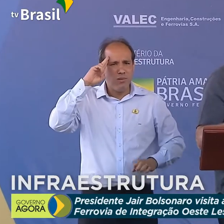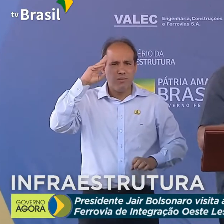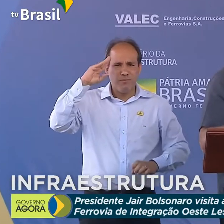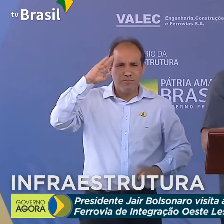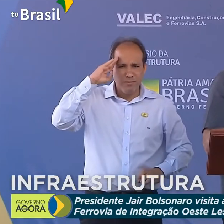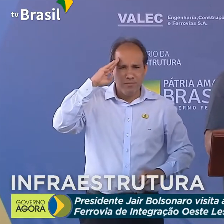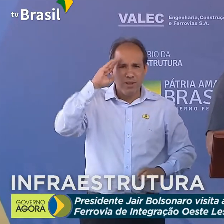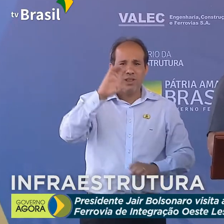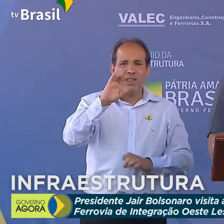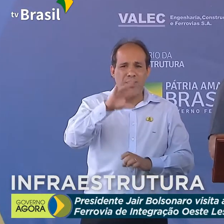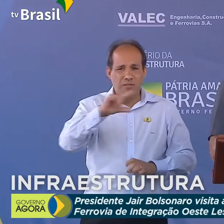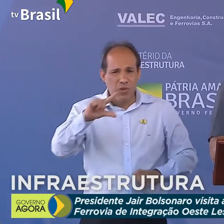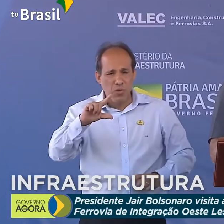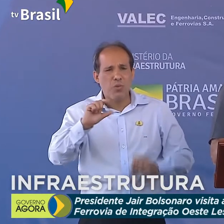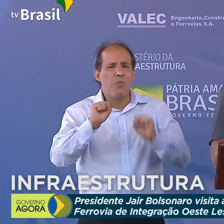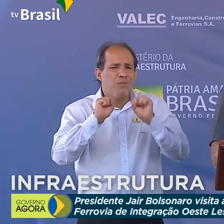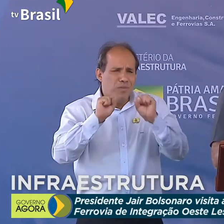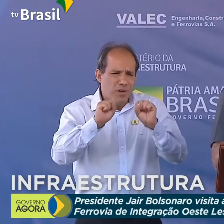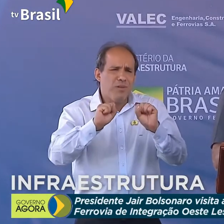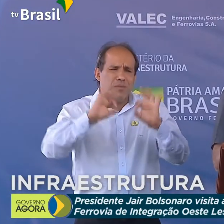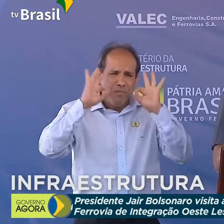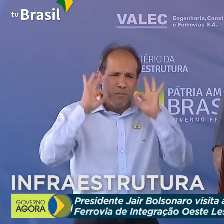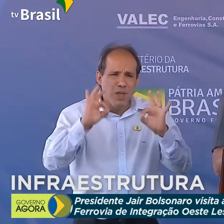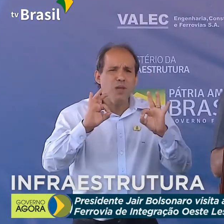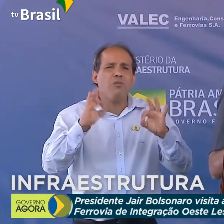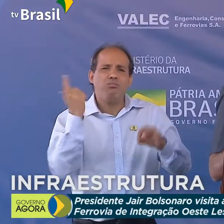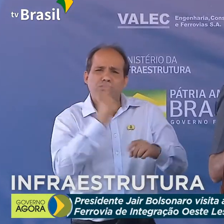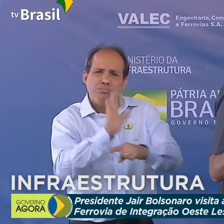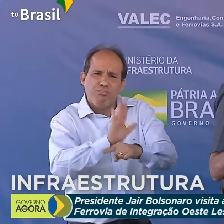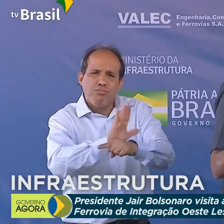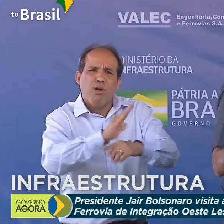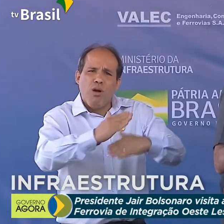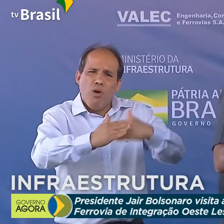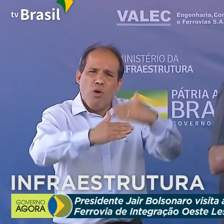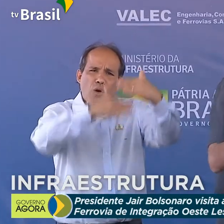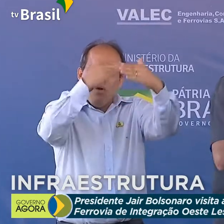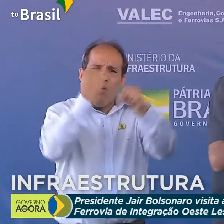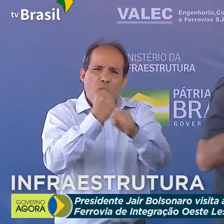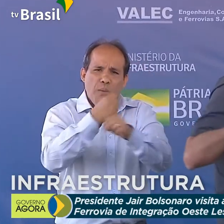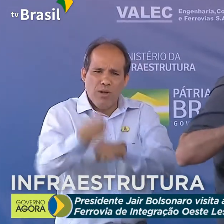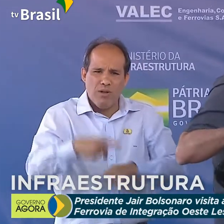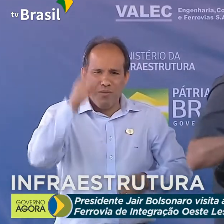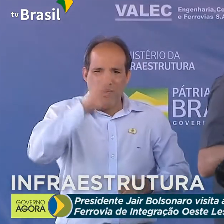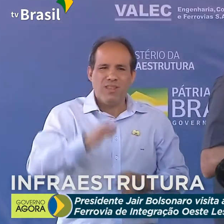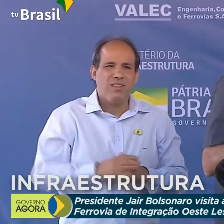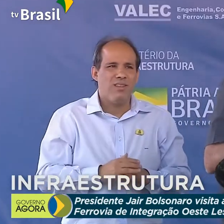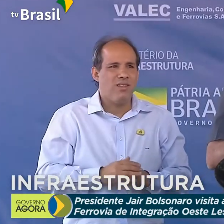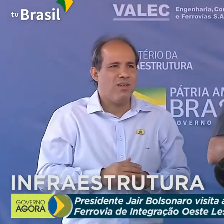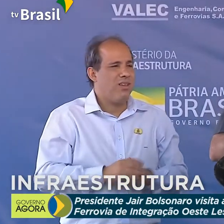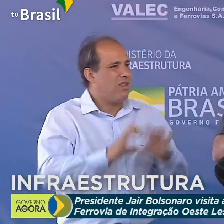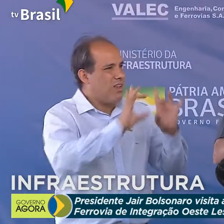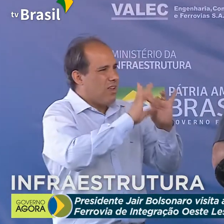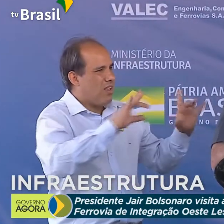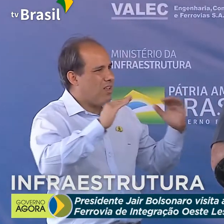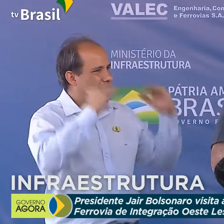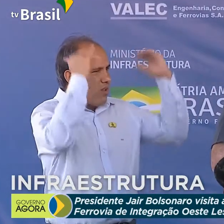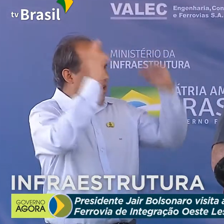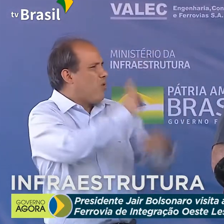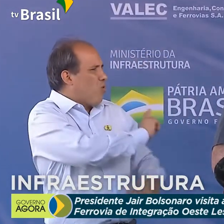civis, que podem realmente tocar essas grandes obras pelo Brasil. Para as autoridades já nominadas,